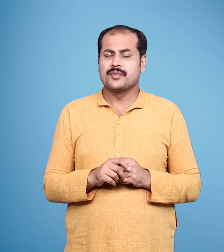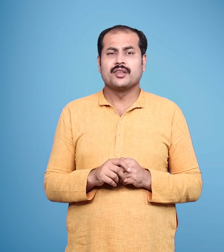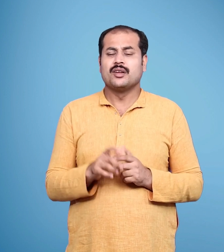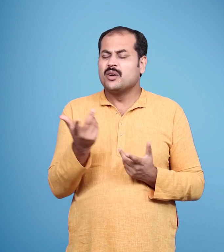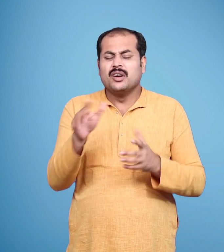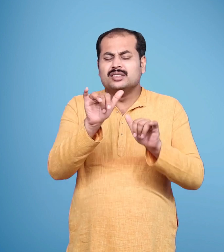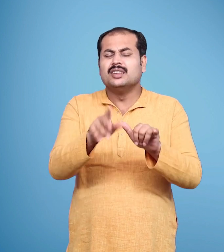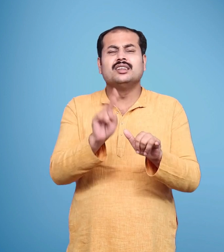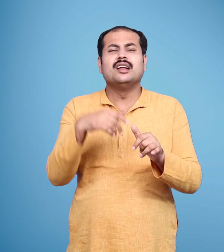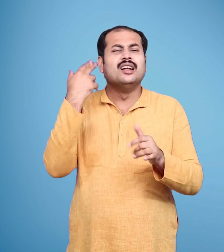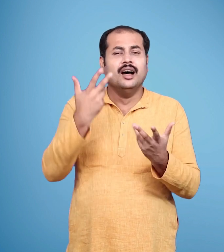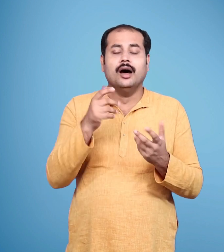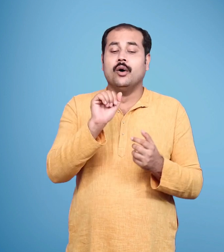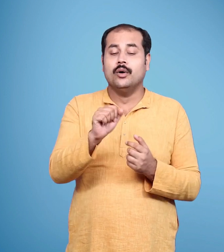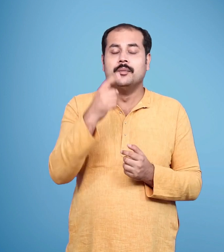अपनी ननिहाल में